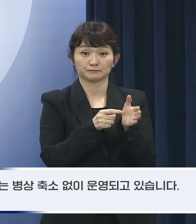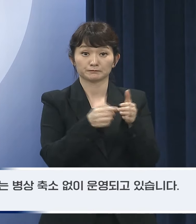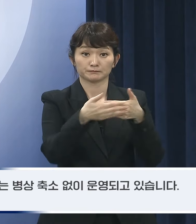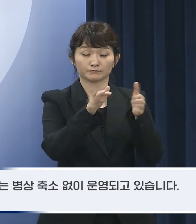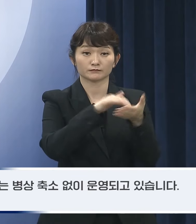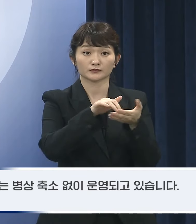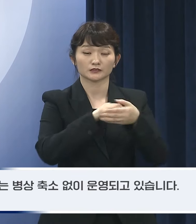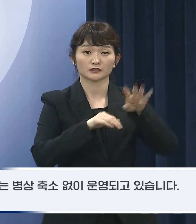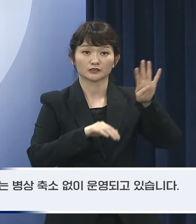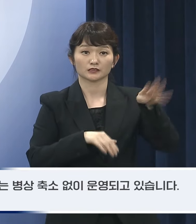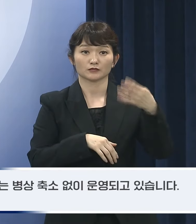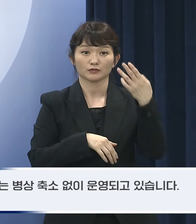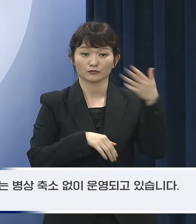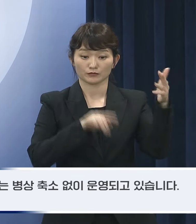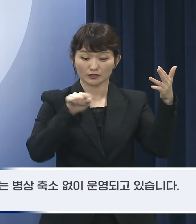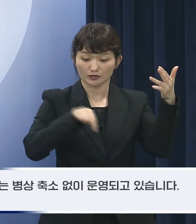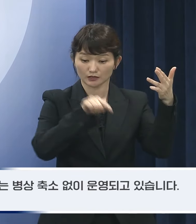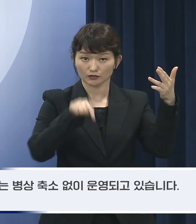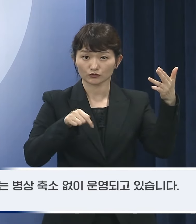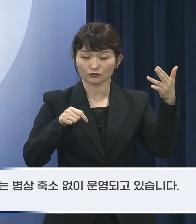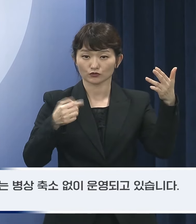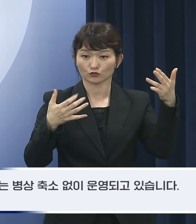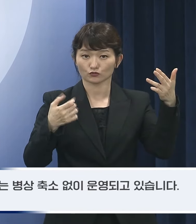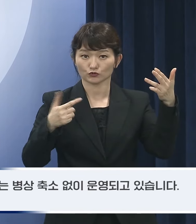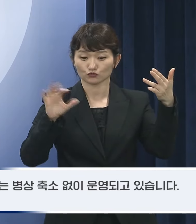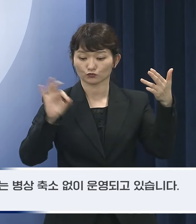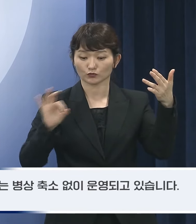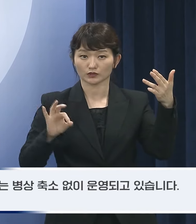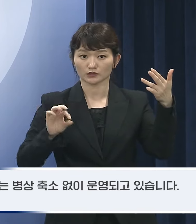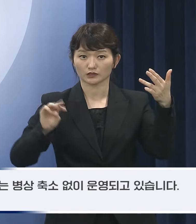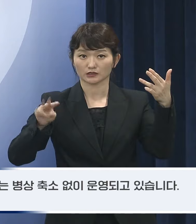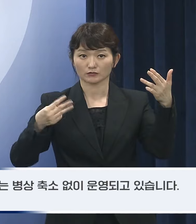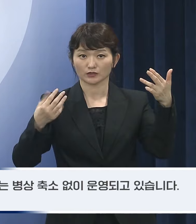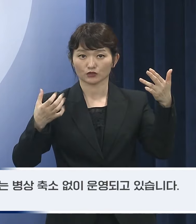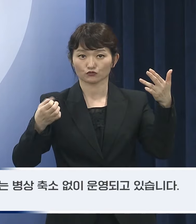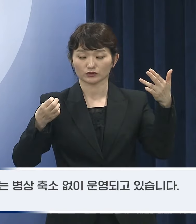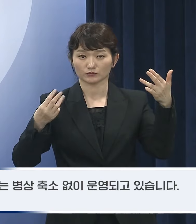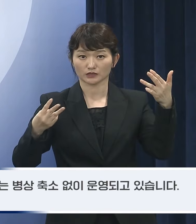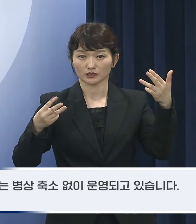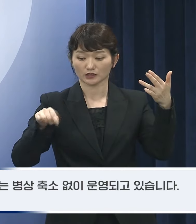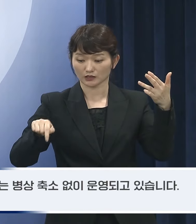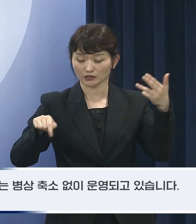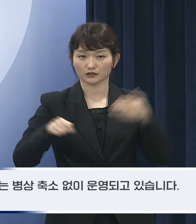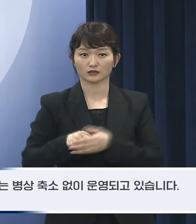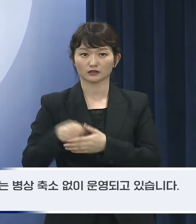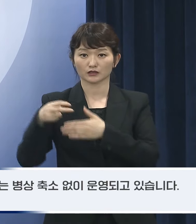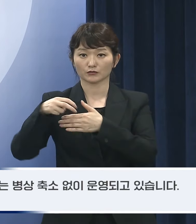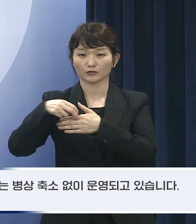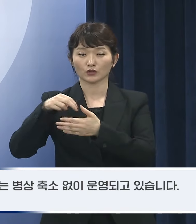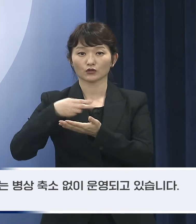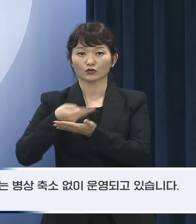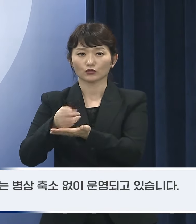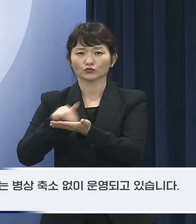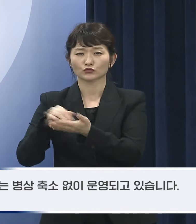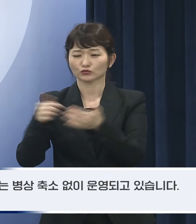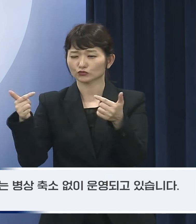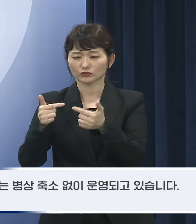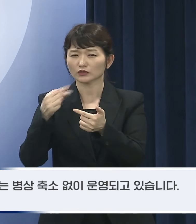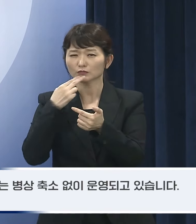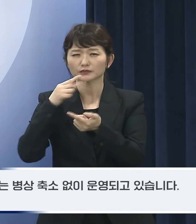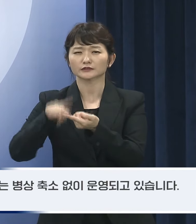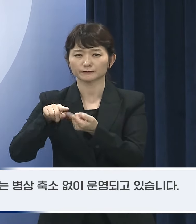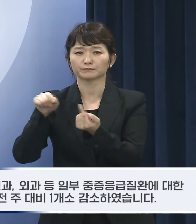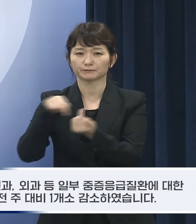408개소 중 96%인 393개소는 병상축소 없이 운영되고 있습니다.